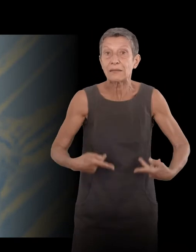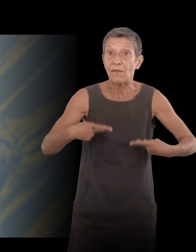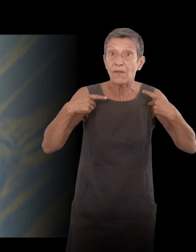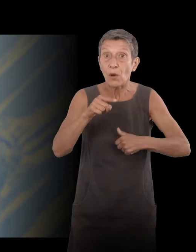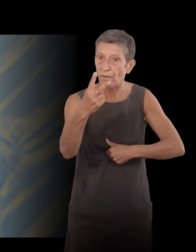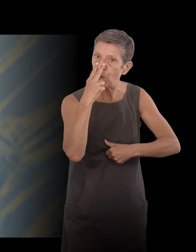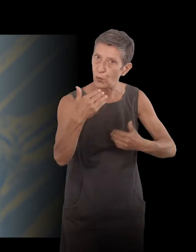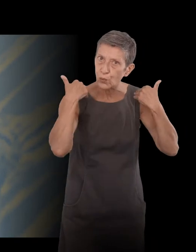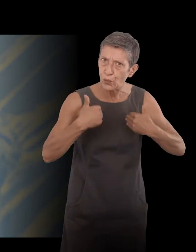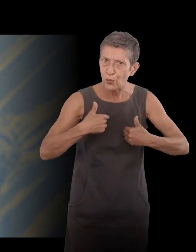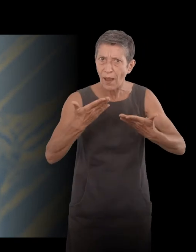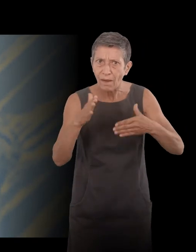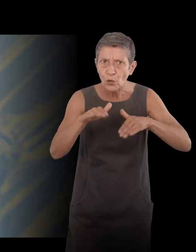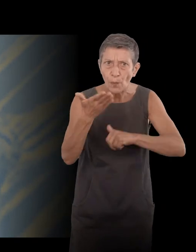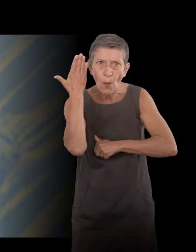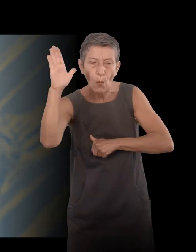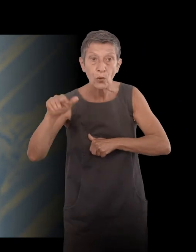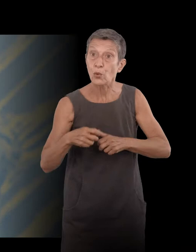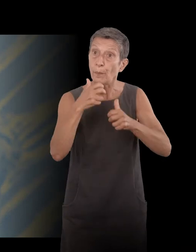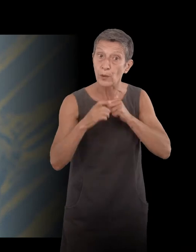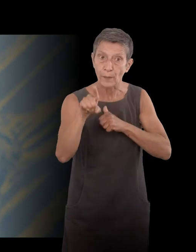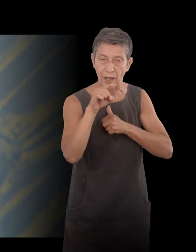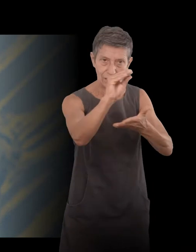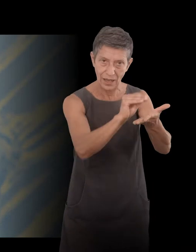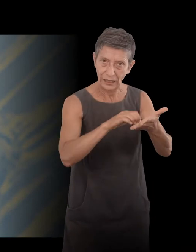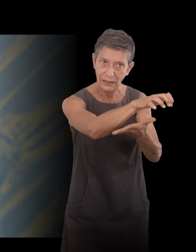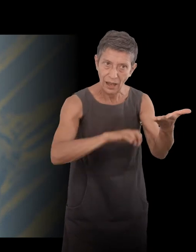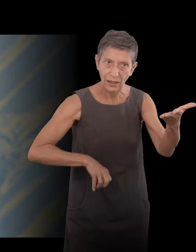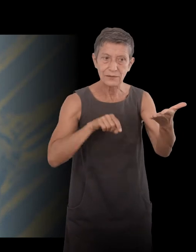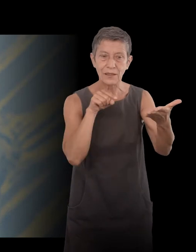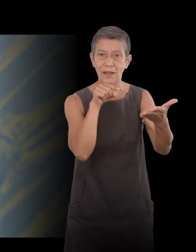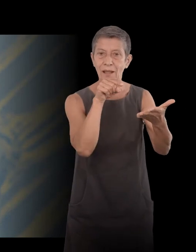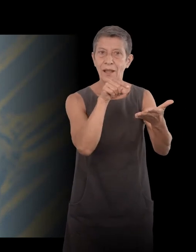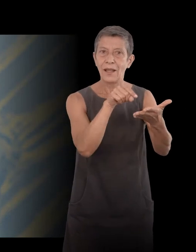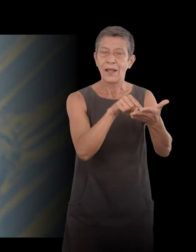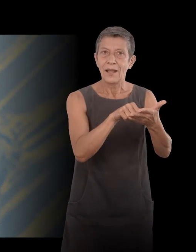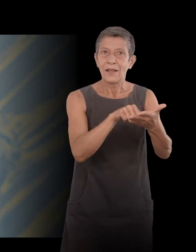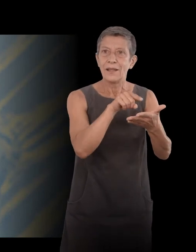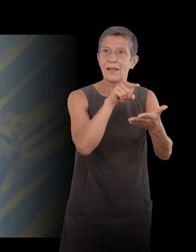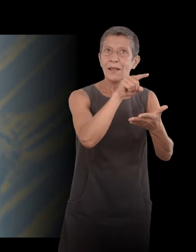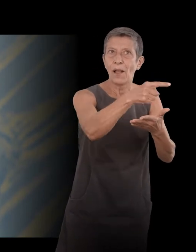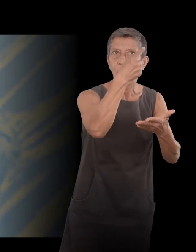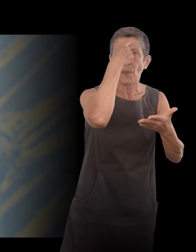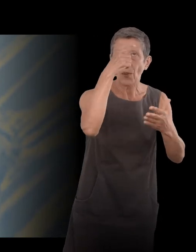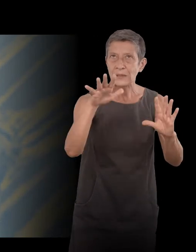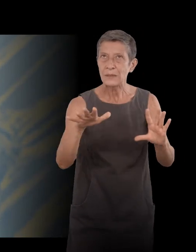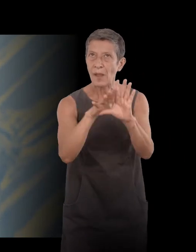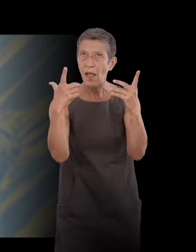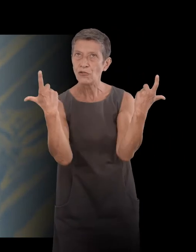And so he wrote a text in thinking, inevitably, to images that we could put. And then he told me a day,